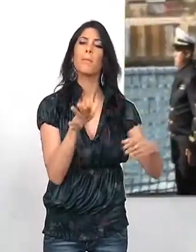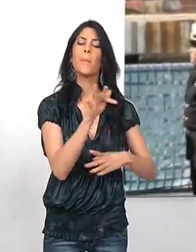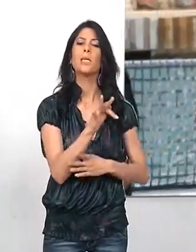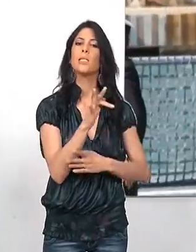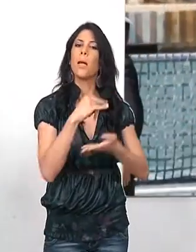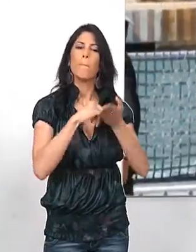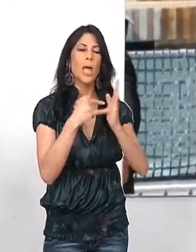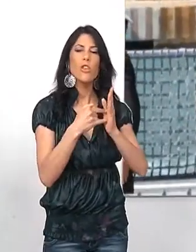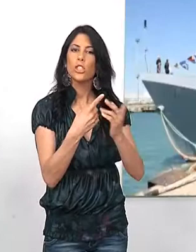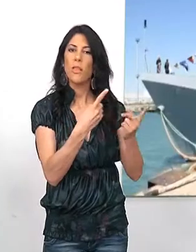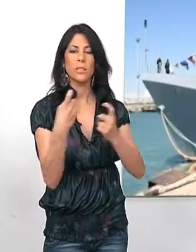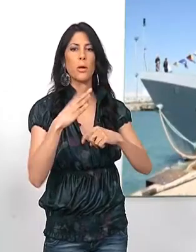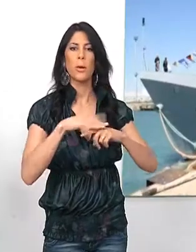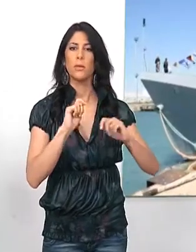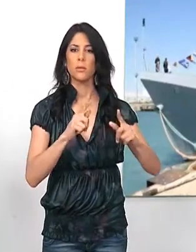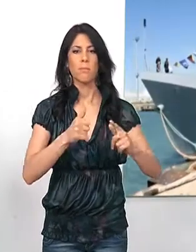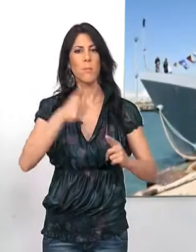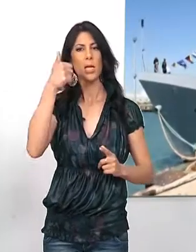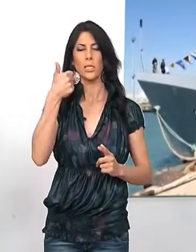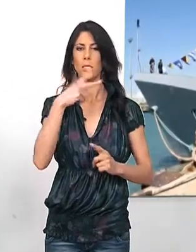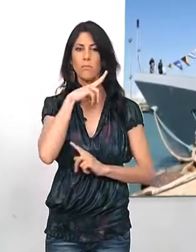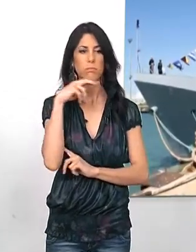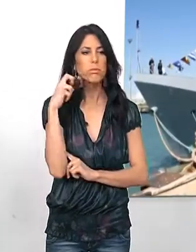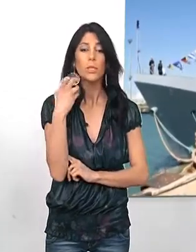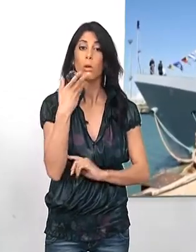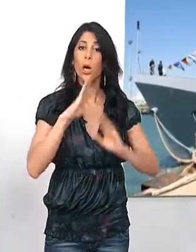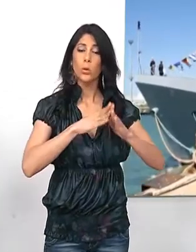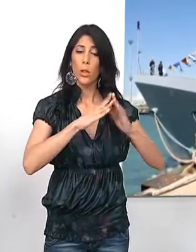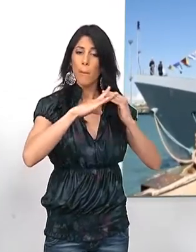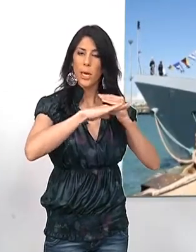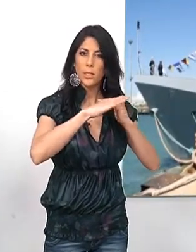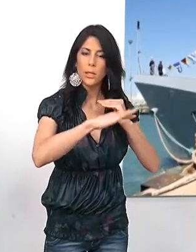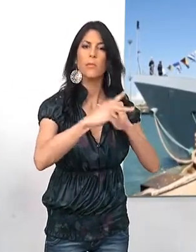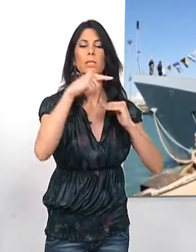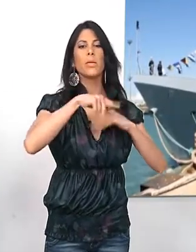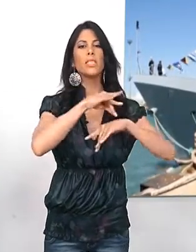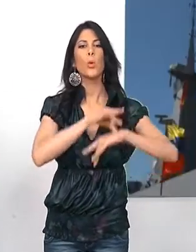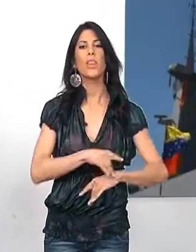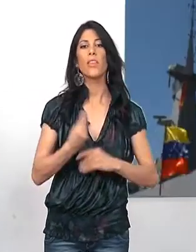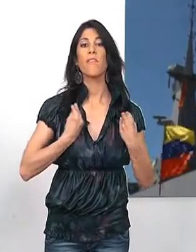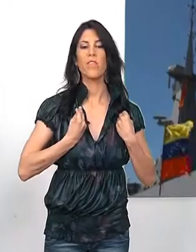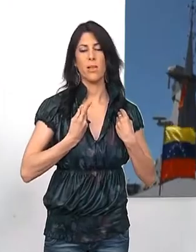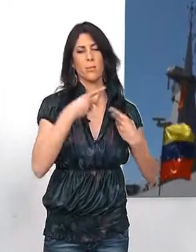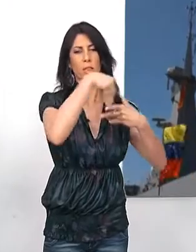como con los medios necesarios para garantizar y preservar tanto la autoridad marítima en el mar como la seguridad de la vida en la misma.